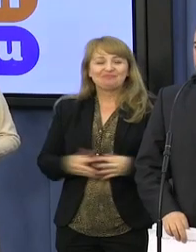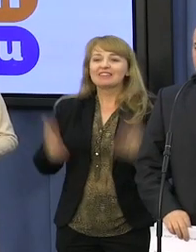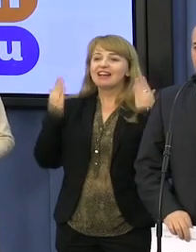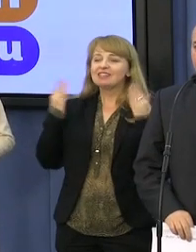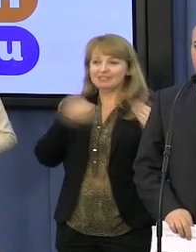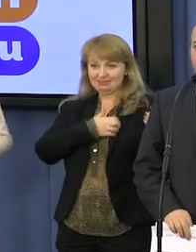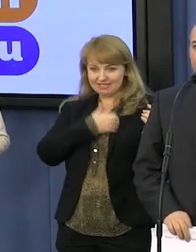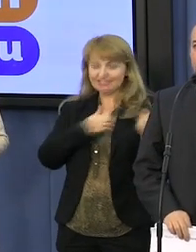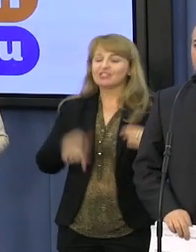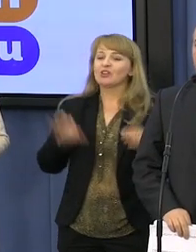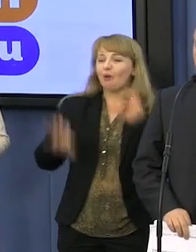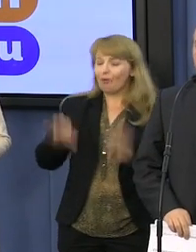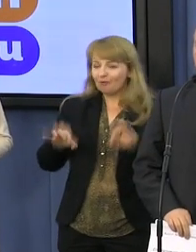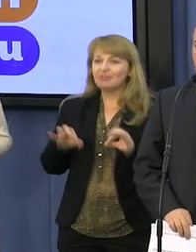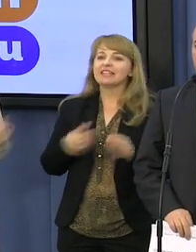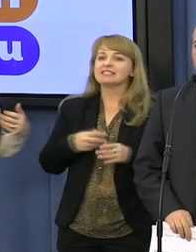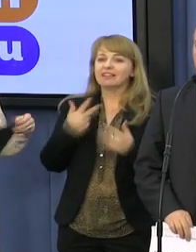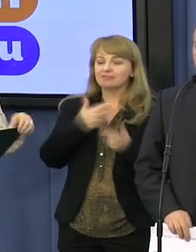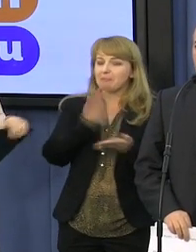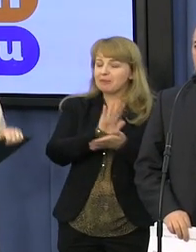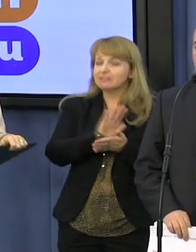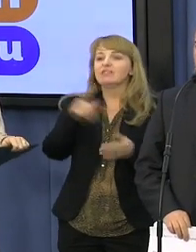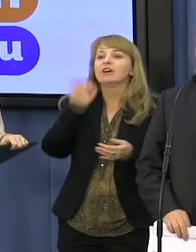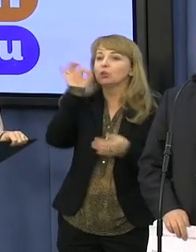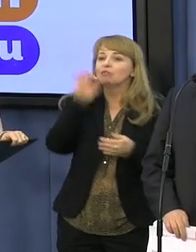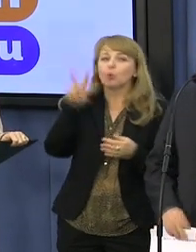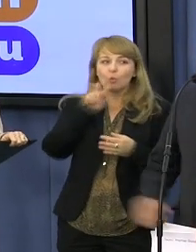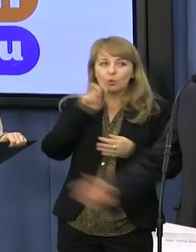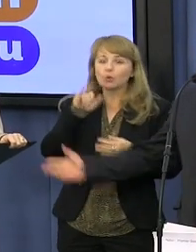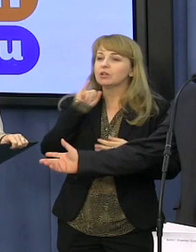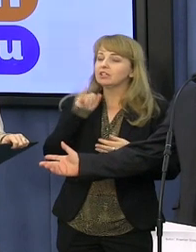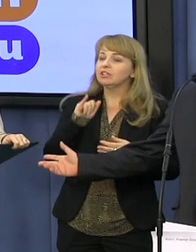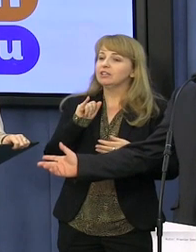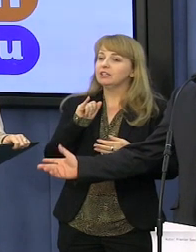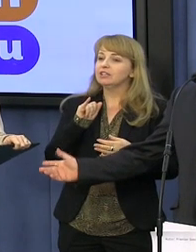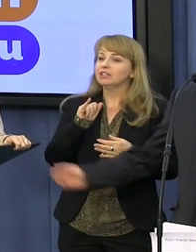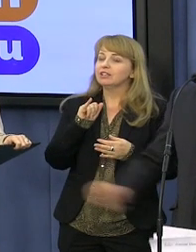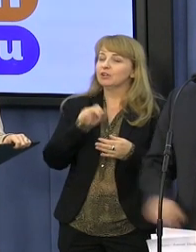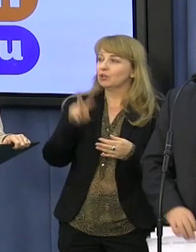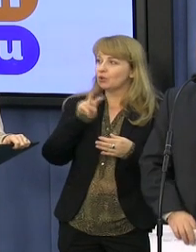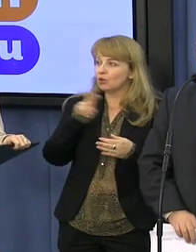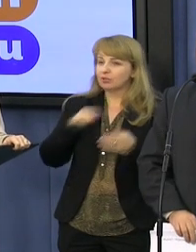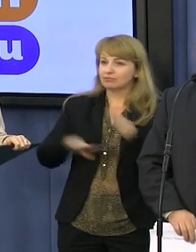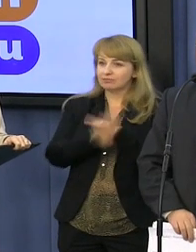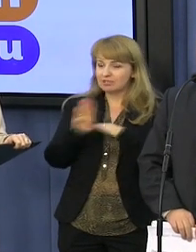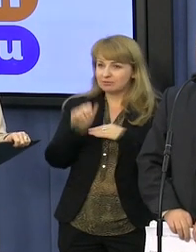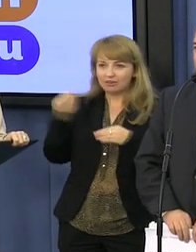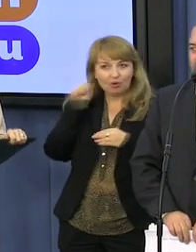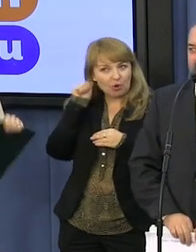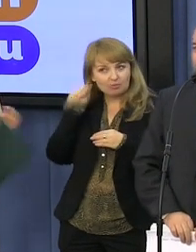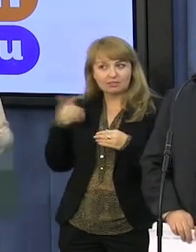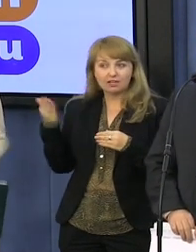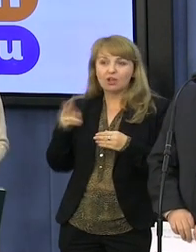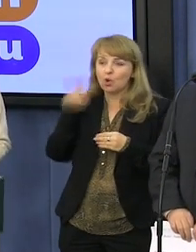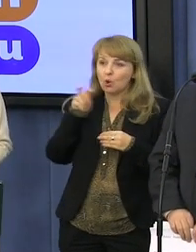Witam serdecznie na konferencji prasowej Twojego ruchu i ruchu reprezentowanego przez naszą część kobiecą, czyli